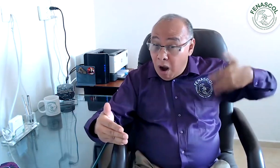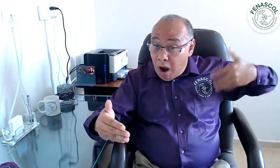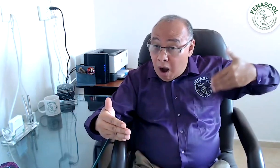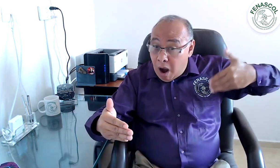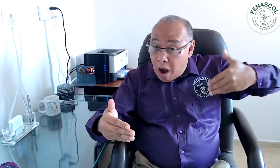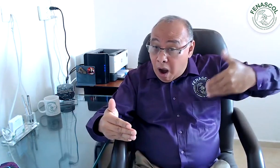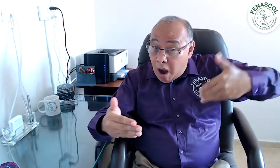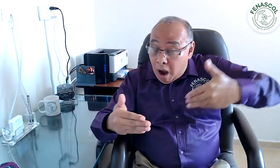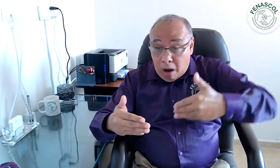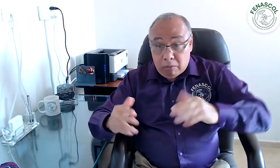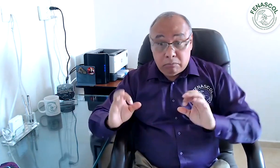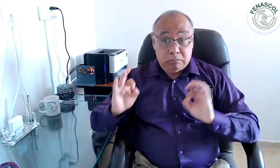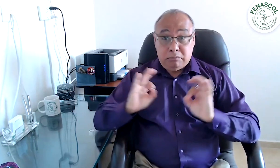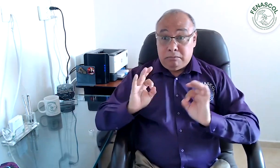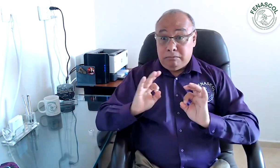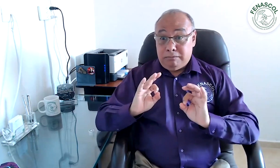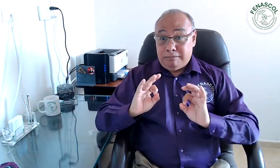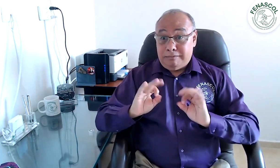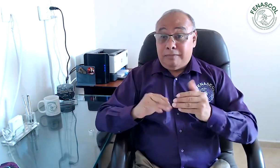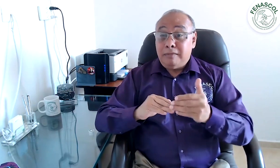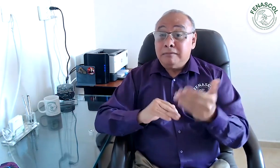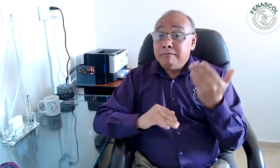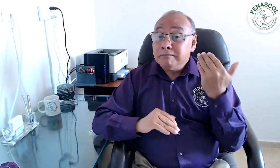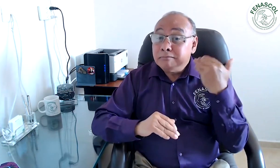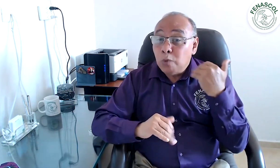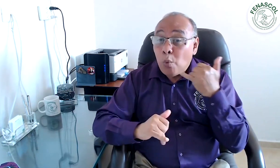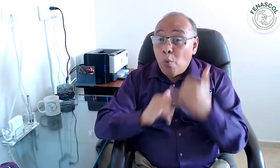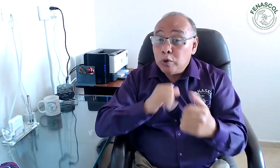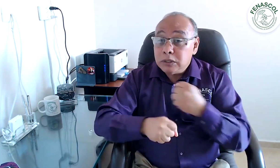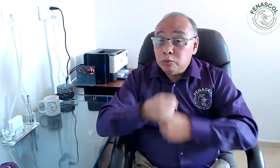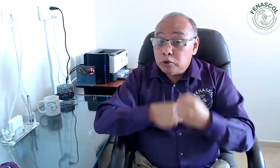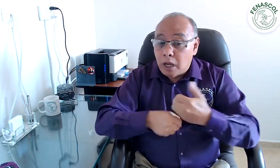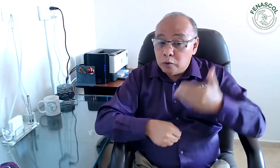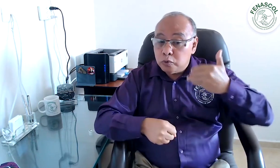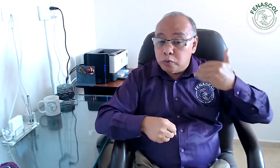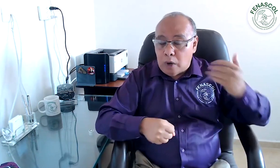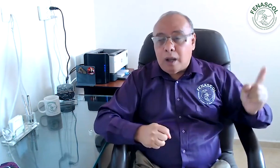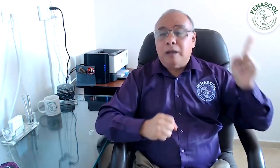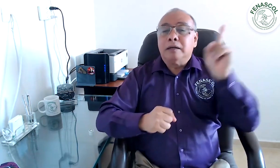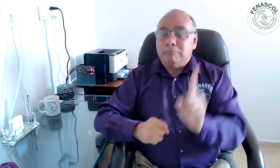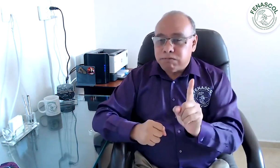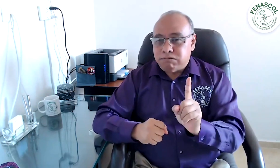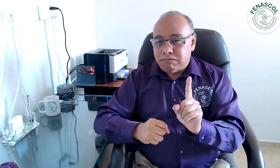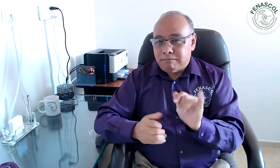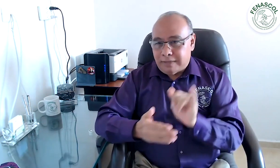El INSOR no ha trabajado durante todos estos años, solo en los últimos años ha hecho su participación.